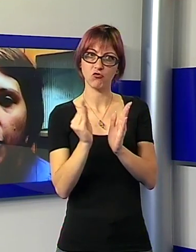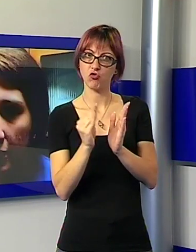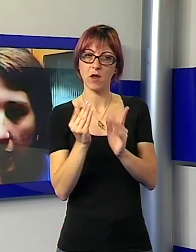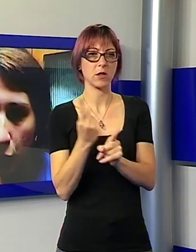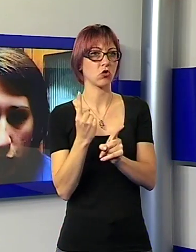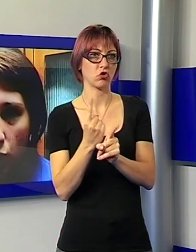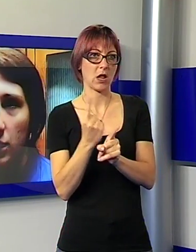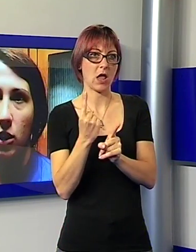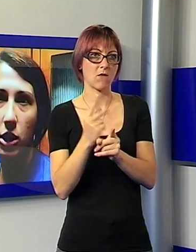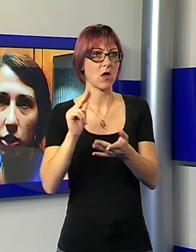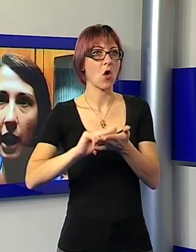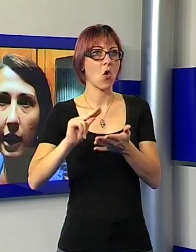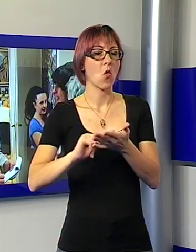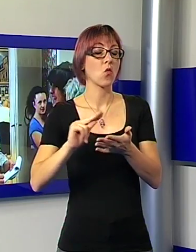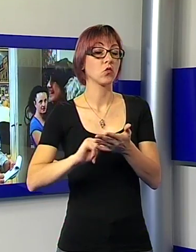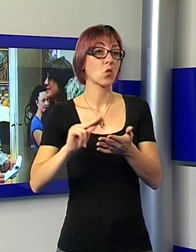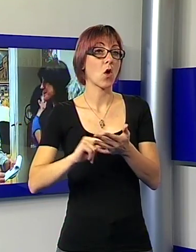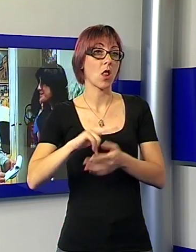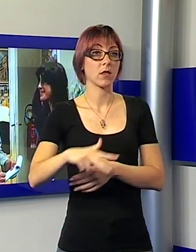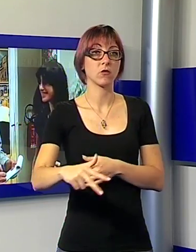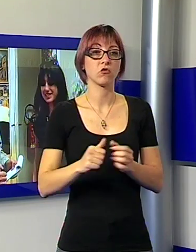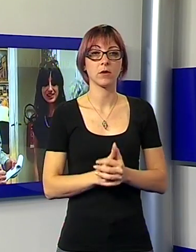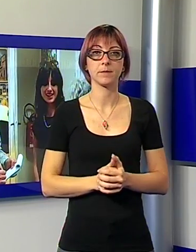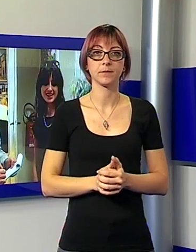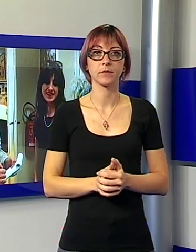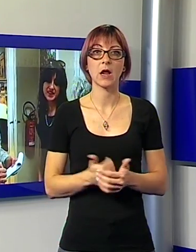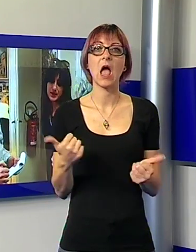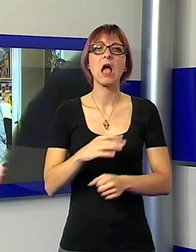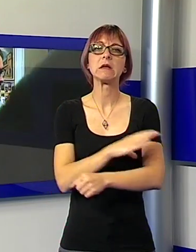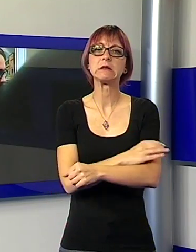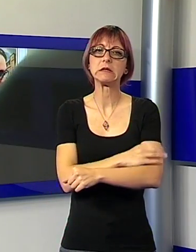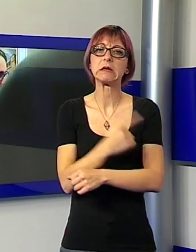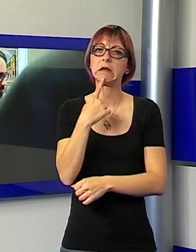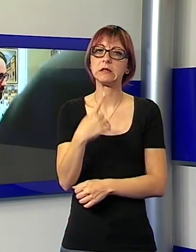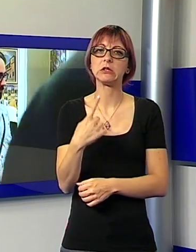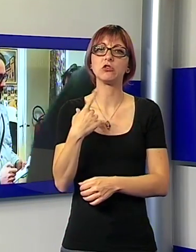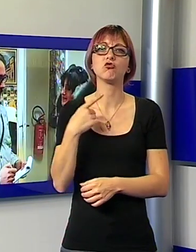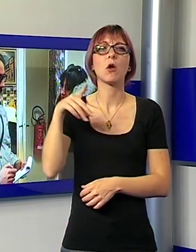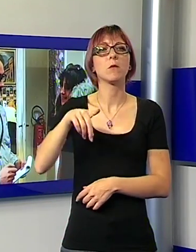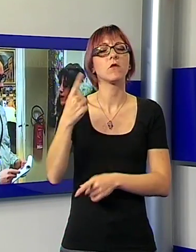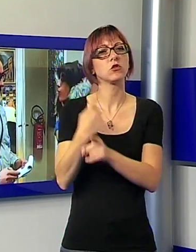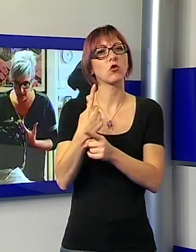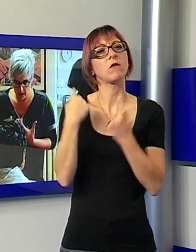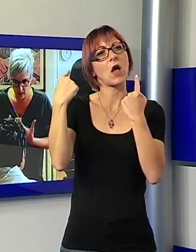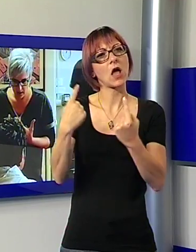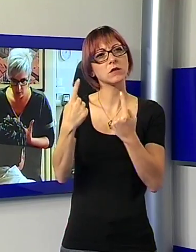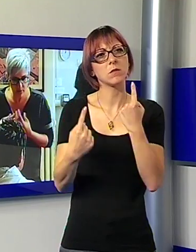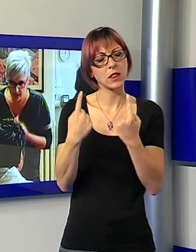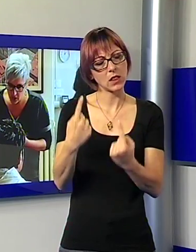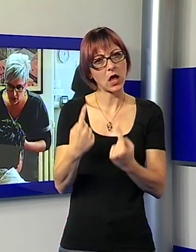fatta dall'ufficio scolastico regionale. Anche secondo i sindacati il provveditorato avrebbe dovuto attendere prima di fare le assegnazioni perché alla fine tutto